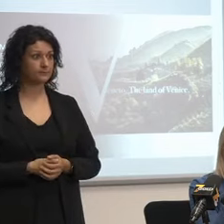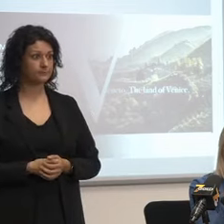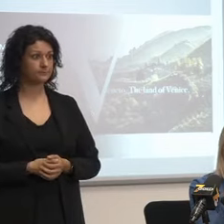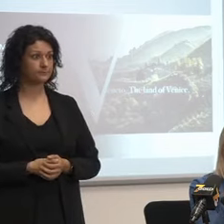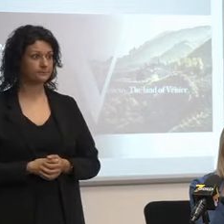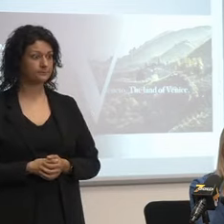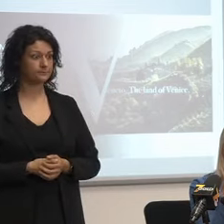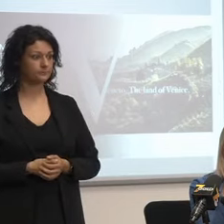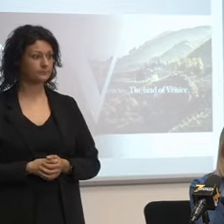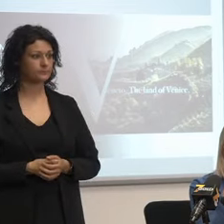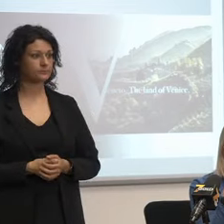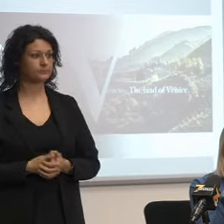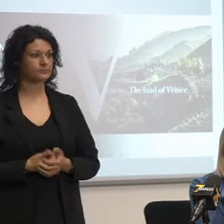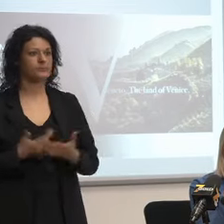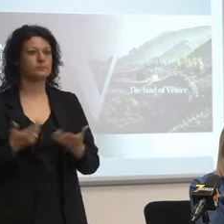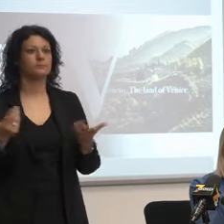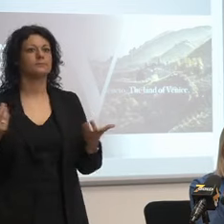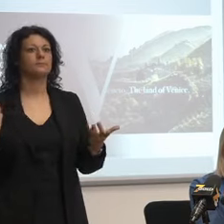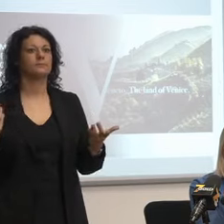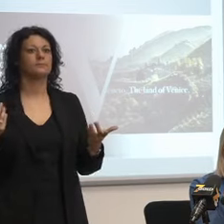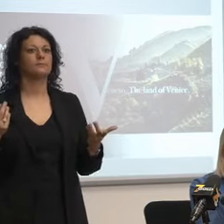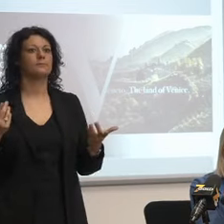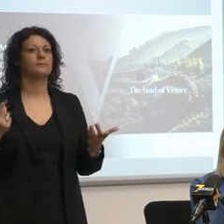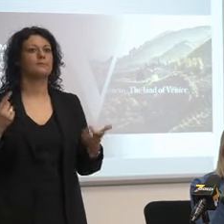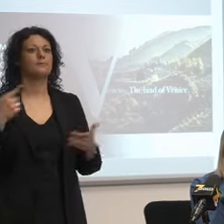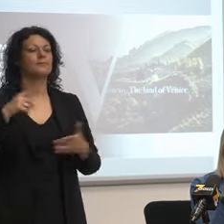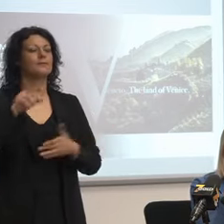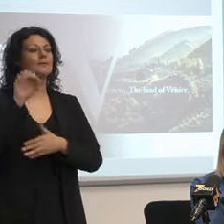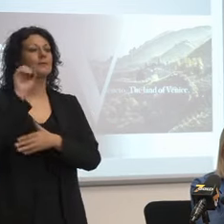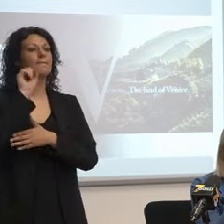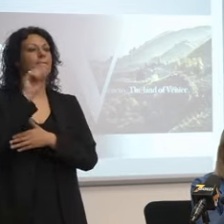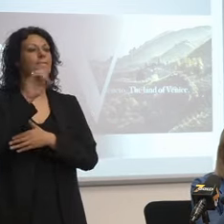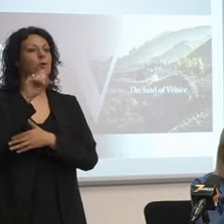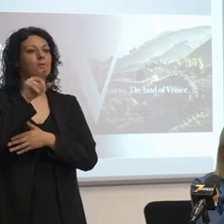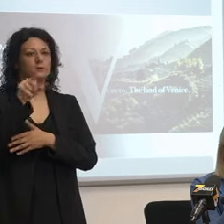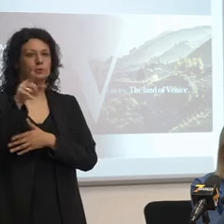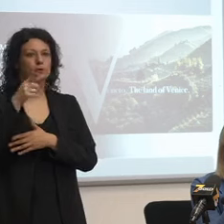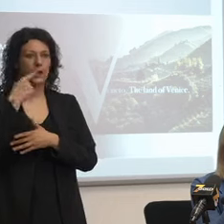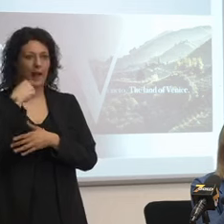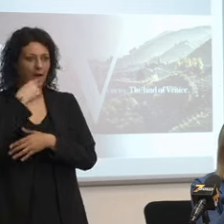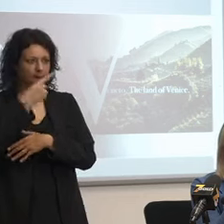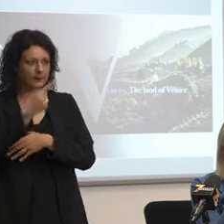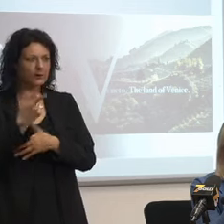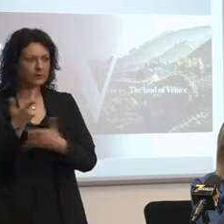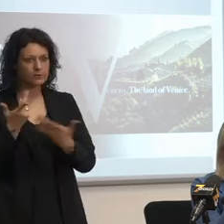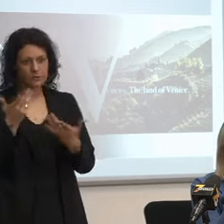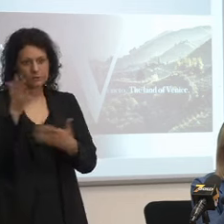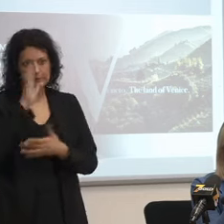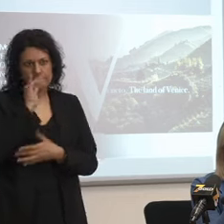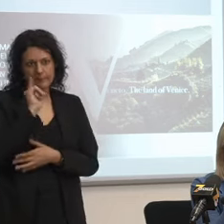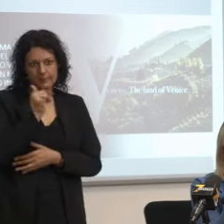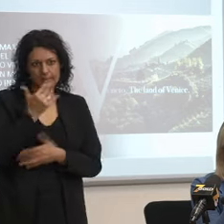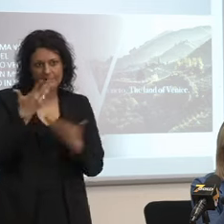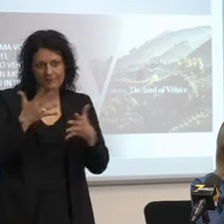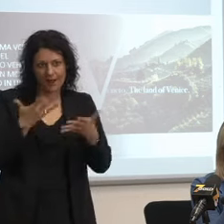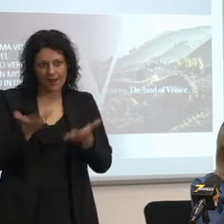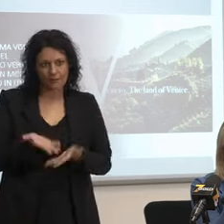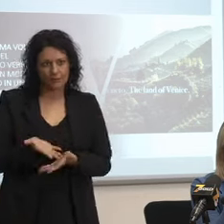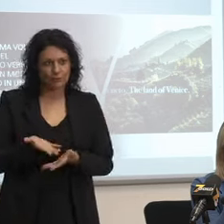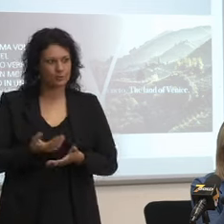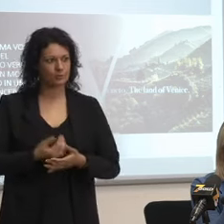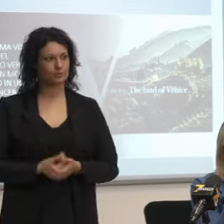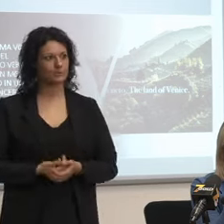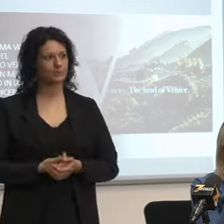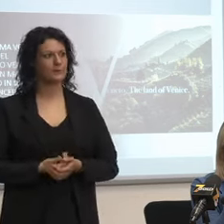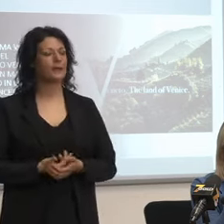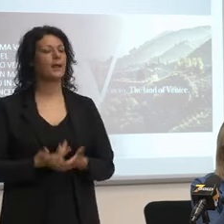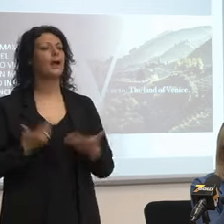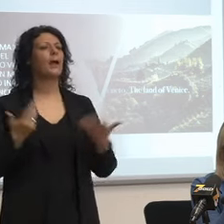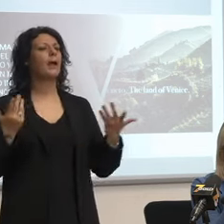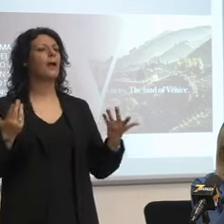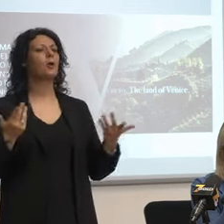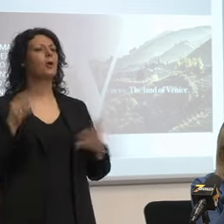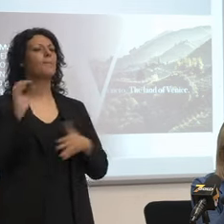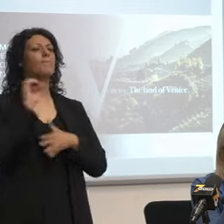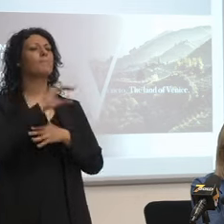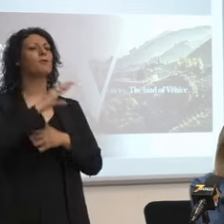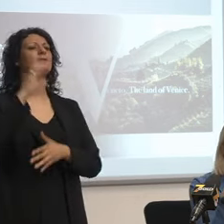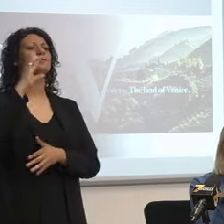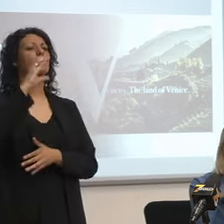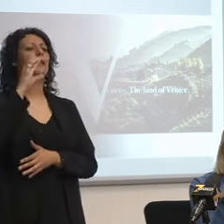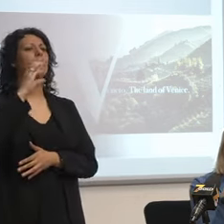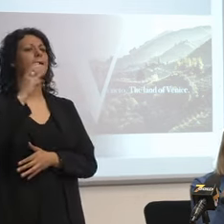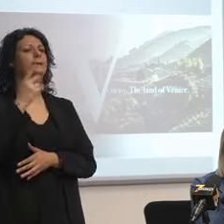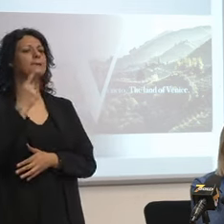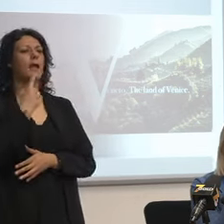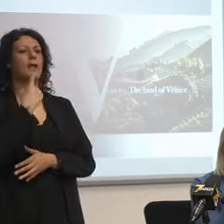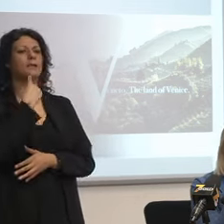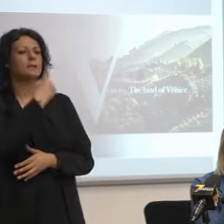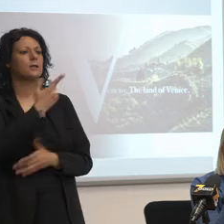citando quello che ha detto il professore che è venuto qua che ha parlato così mi sembra di sì mi sembra di sì per cui il professore Pinsanti che cosa ha